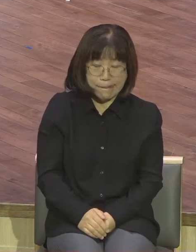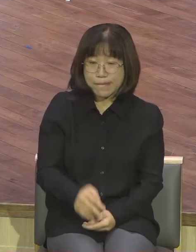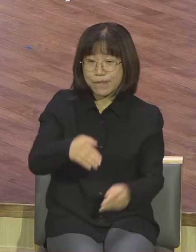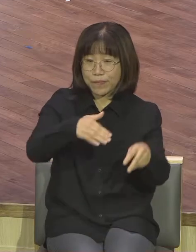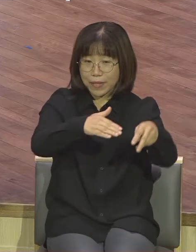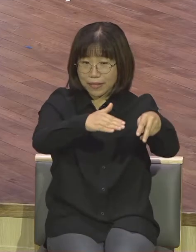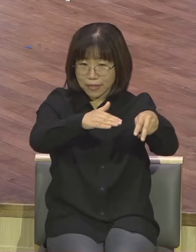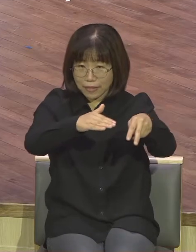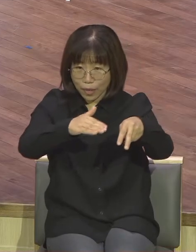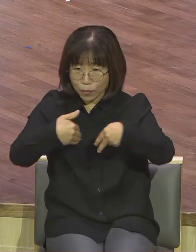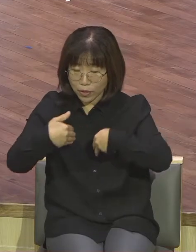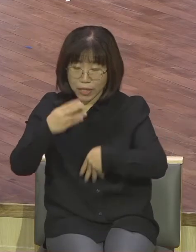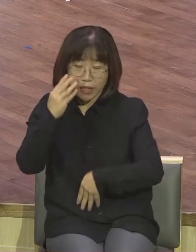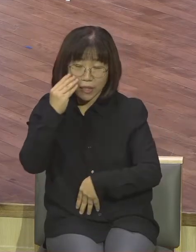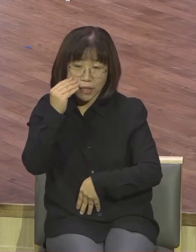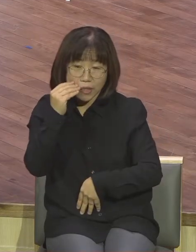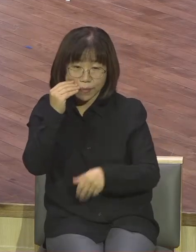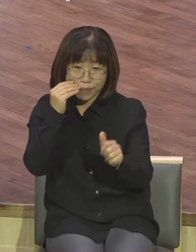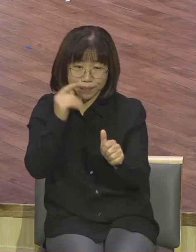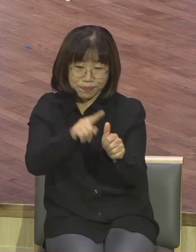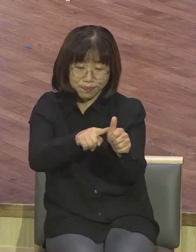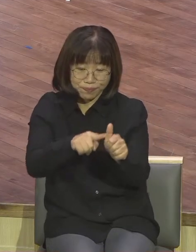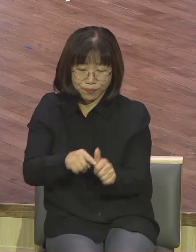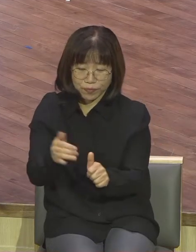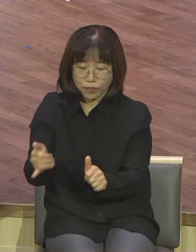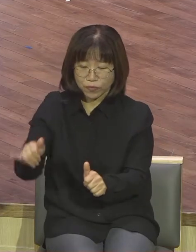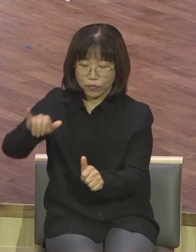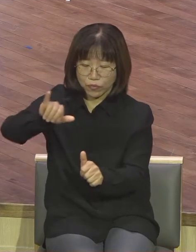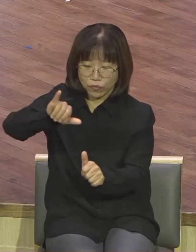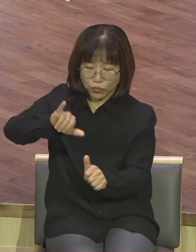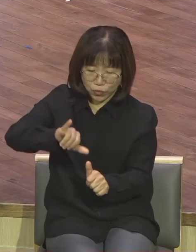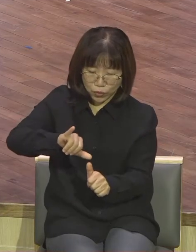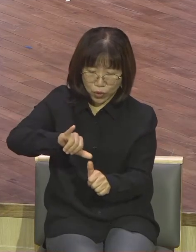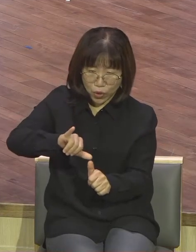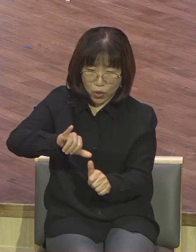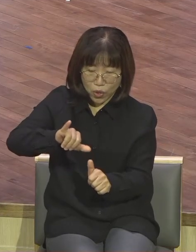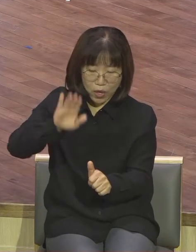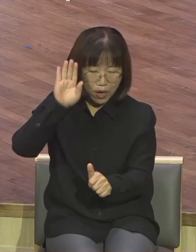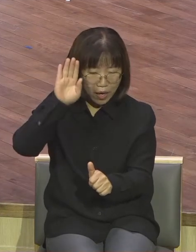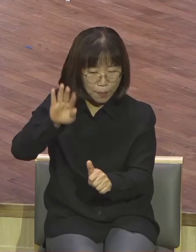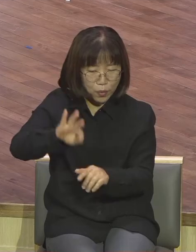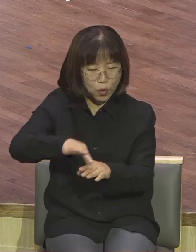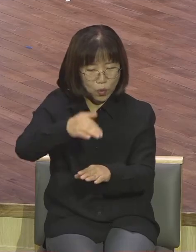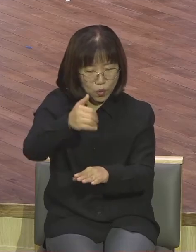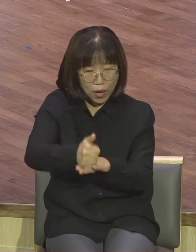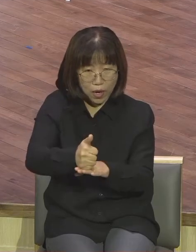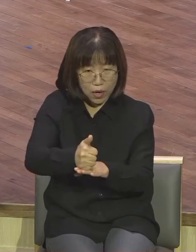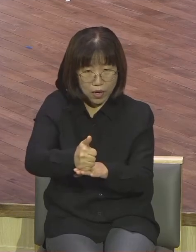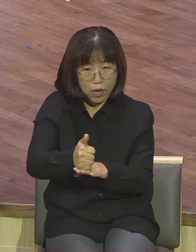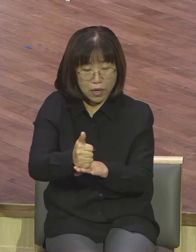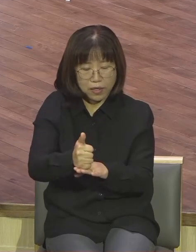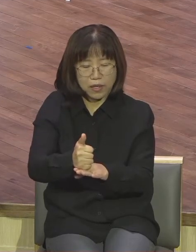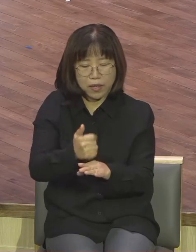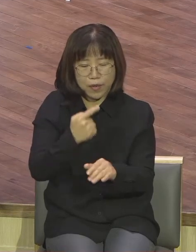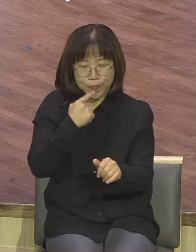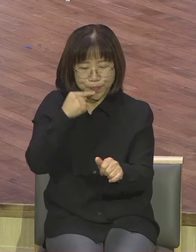기름을 다윗에게 부어서 왕인으로 삼겠다는 하나님의 뜻을 실천을 합니다 그러니까